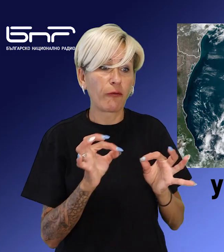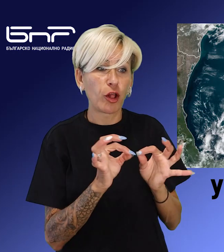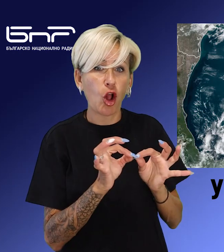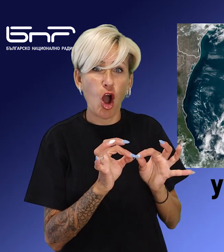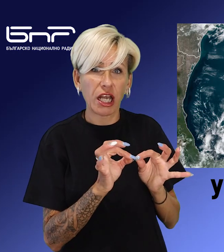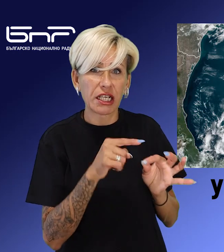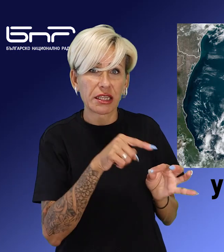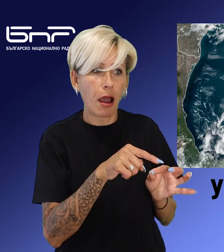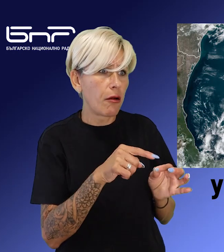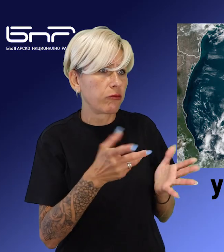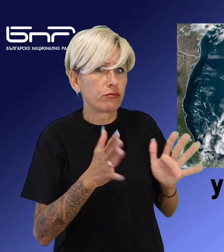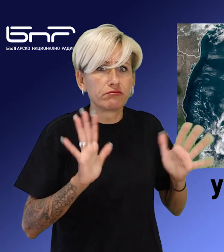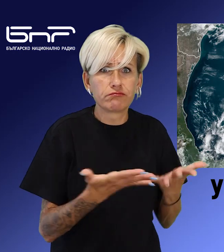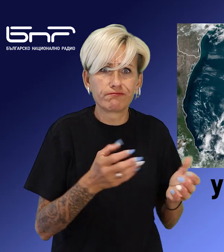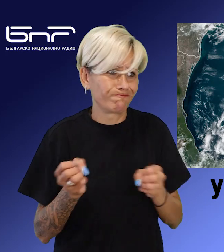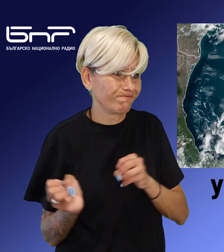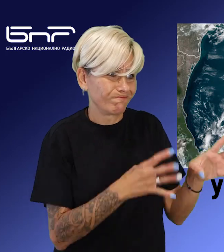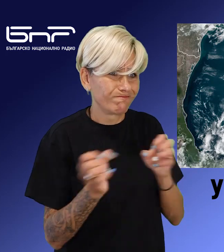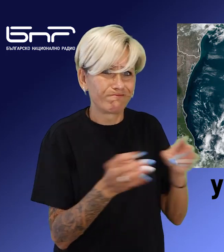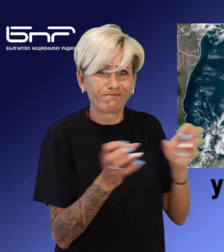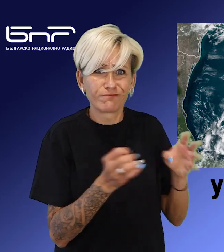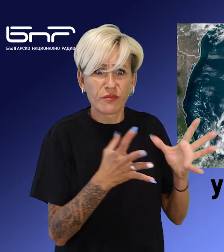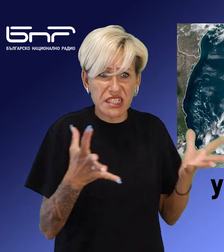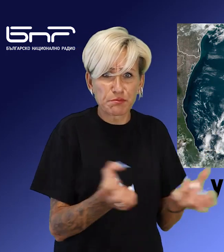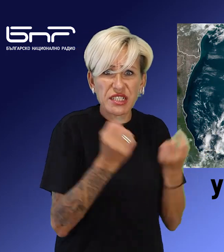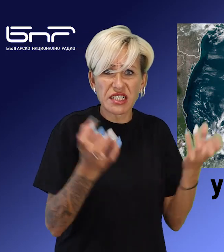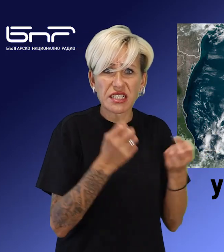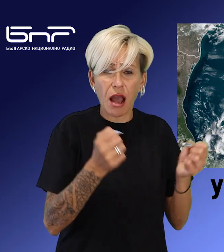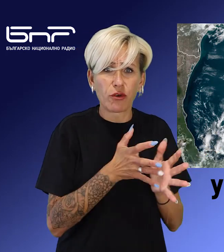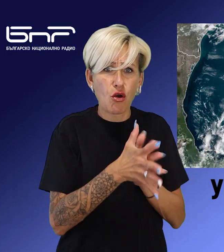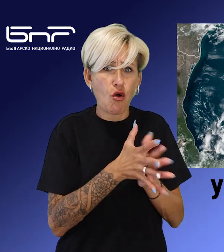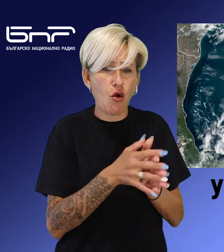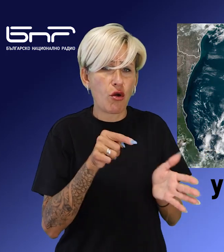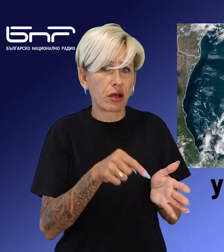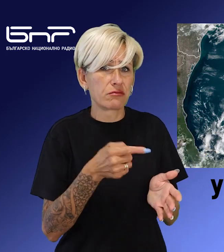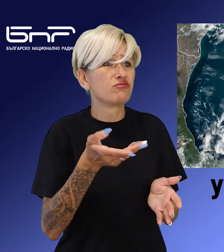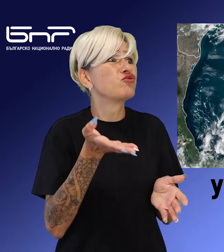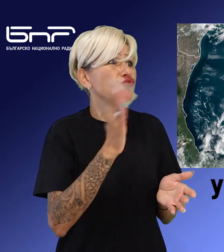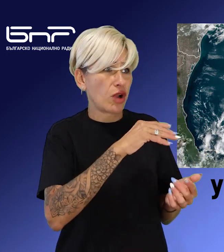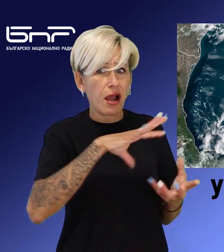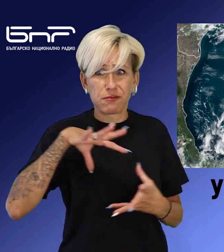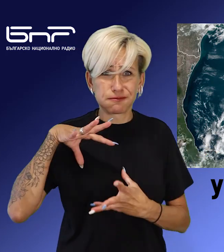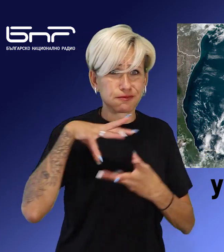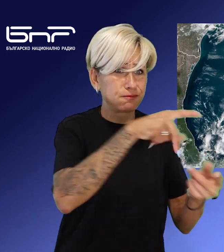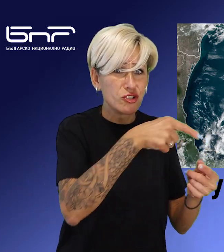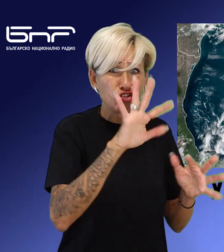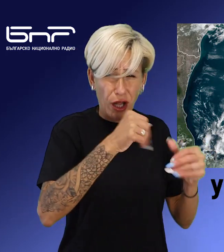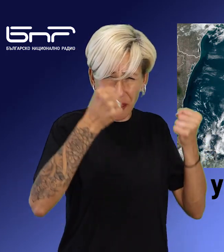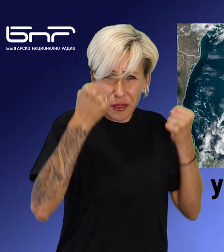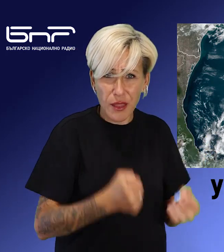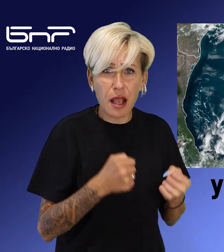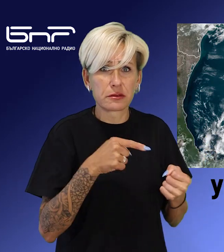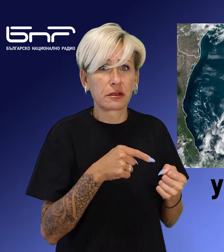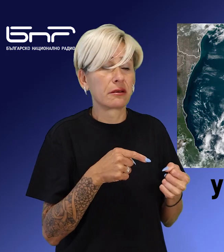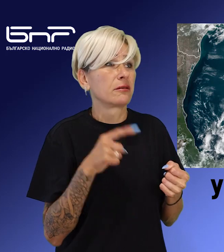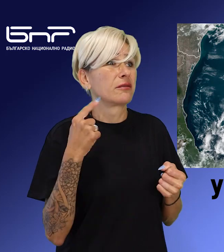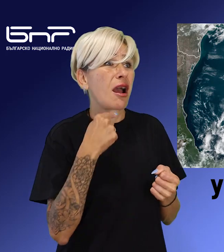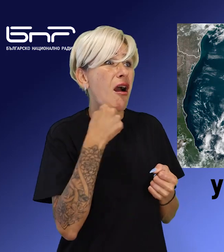масови евакуации на жителите на районите, за които се счита, че ще бъдат ударени най-силно от върагана Идалия, който вилне в мексиканския